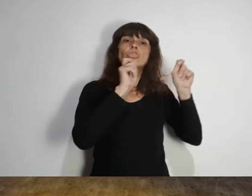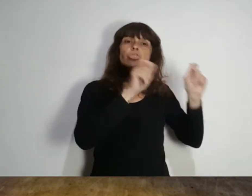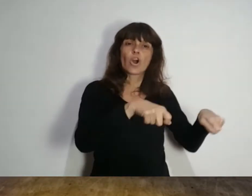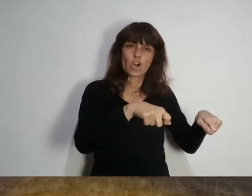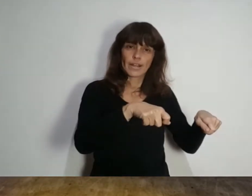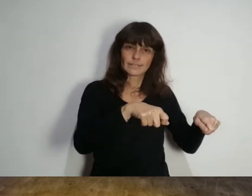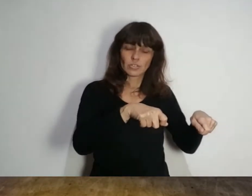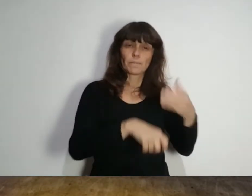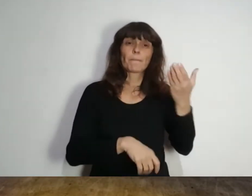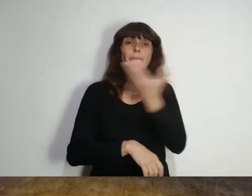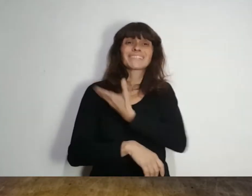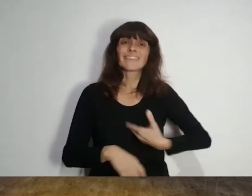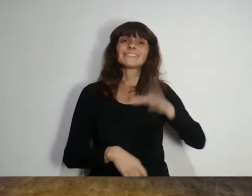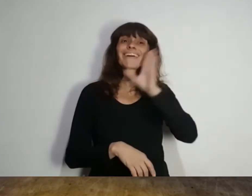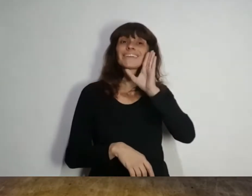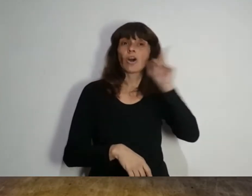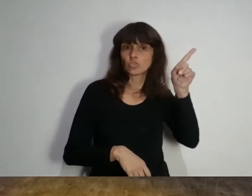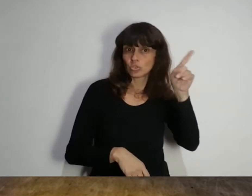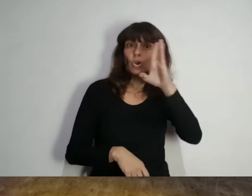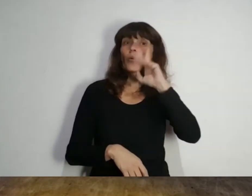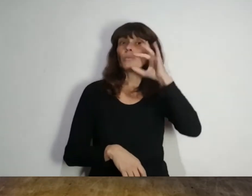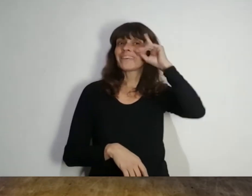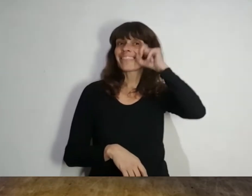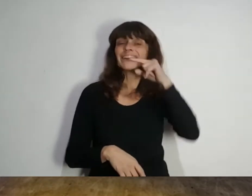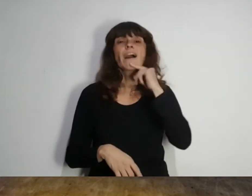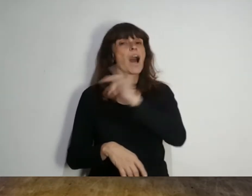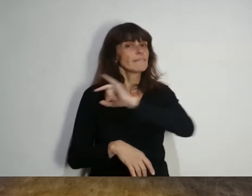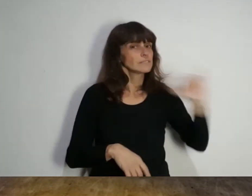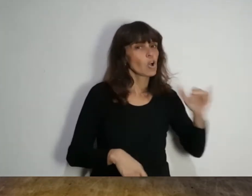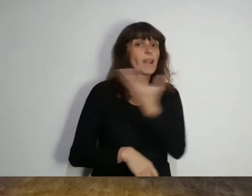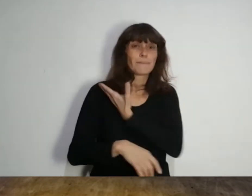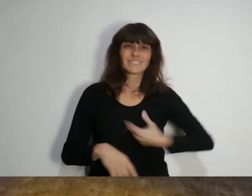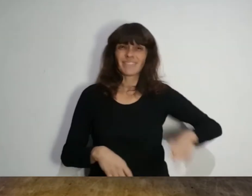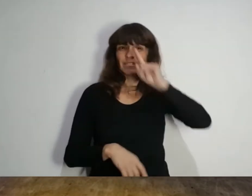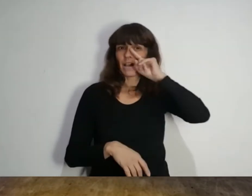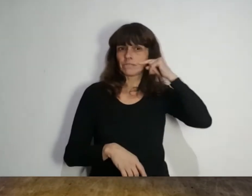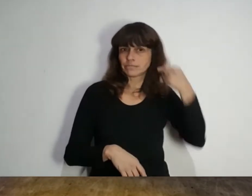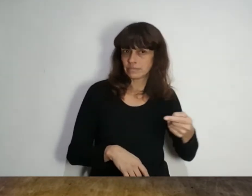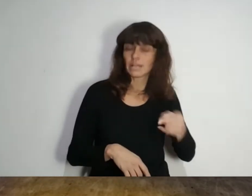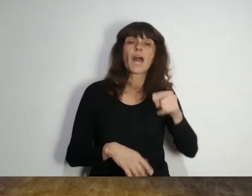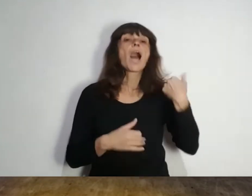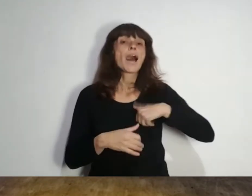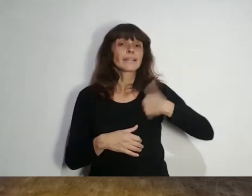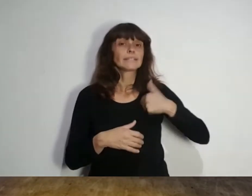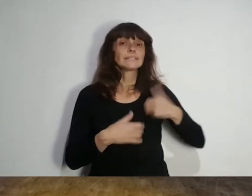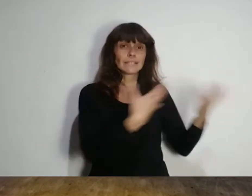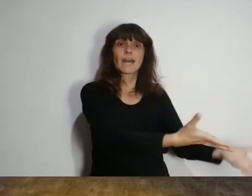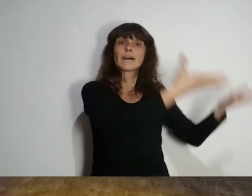Donación. Biden informó a Alberto Fernández por canales diplomáticos reservados que Argentina